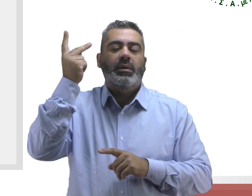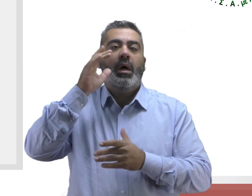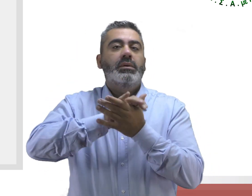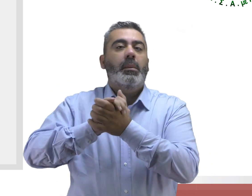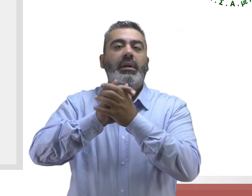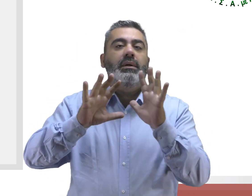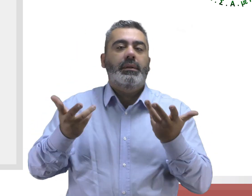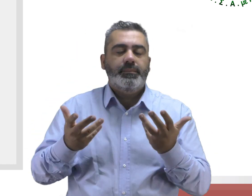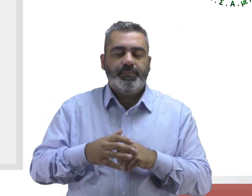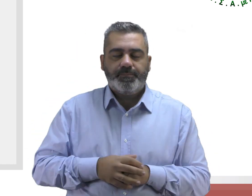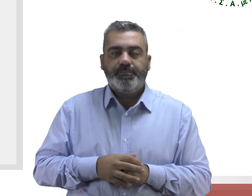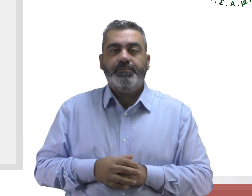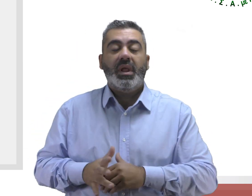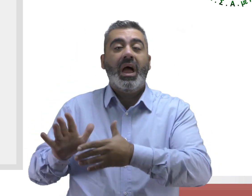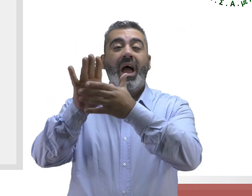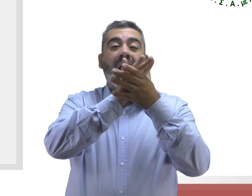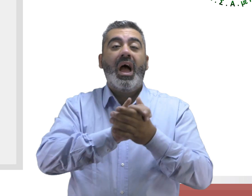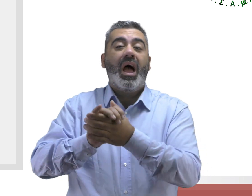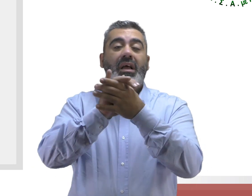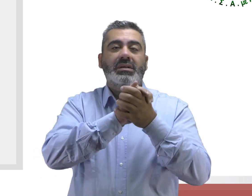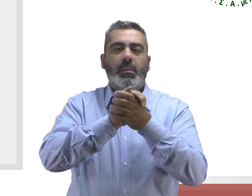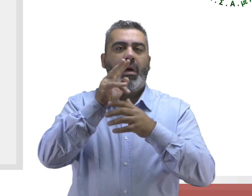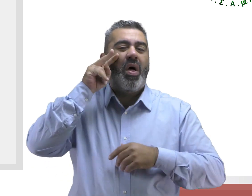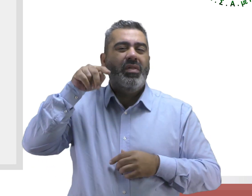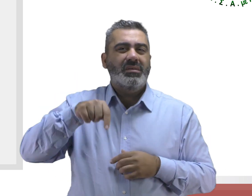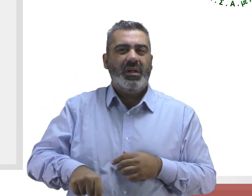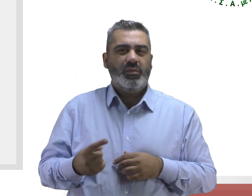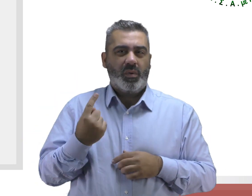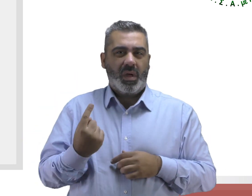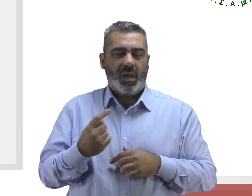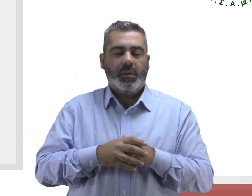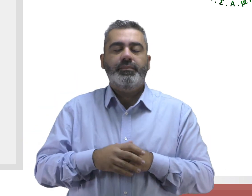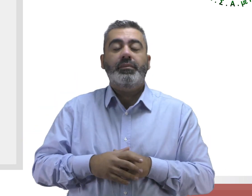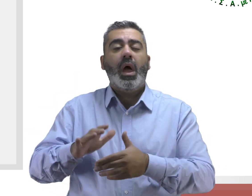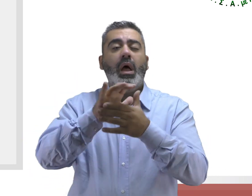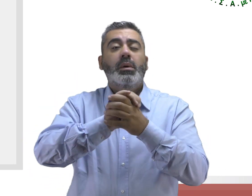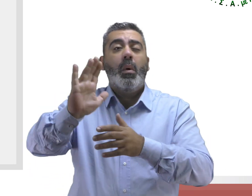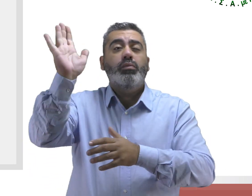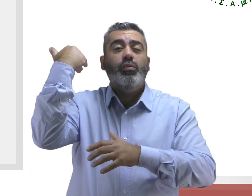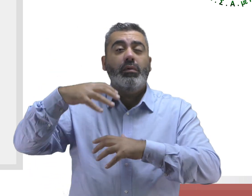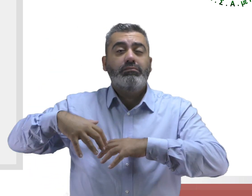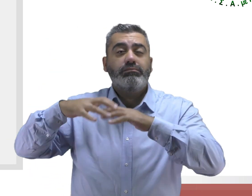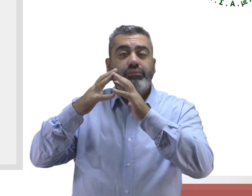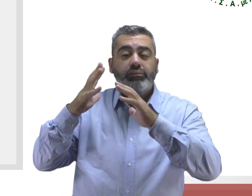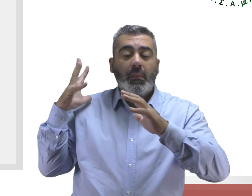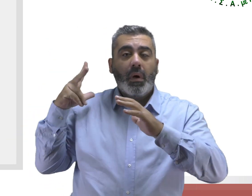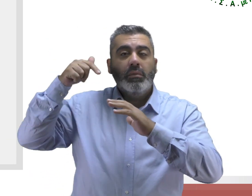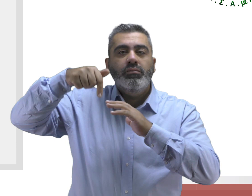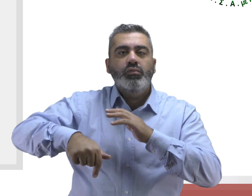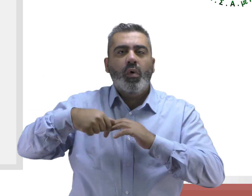Εθνική Συνομοσπονδία Ατόμων με Αναπηρία ΕΣΑΜΕΑ βλέπε υποσημείωση 1 από την ίδρυσή της έχει θέσει ως βασικό μέλημα